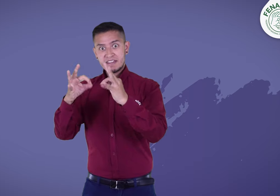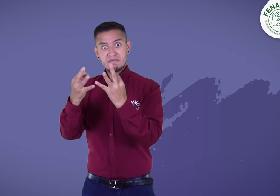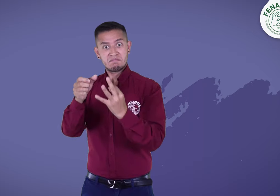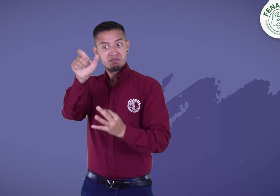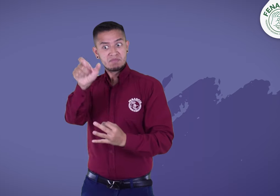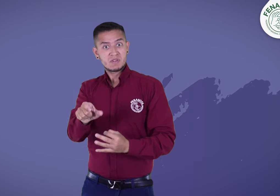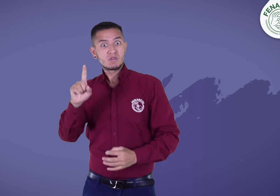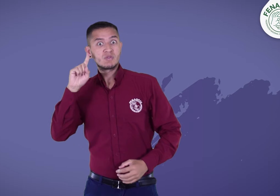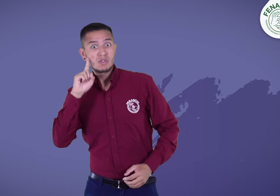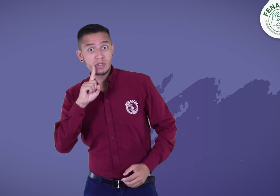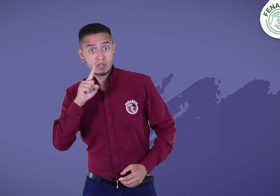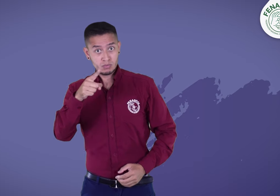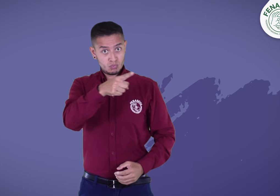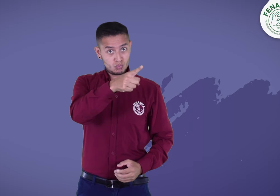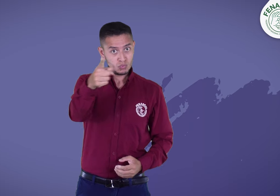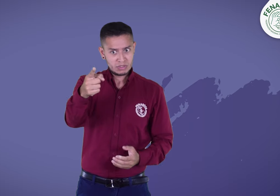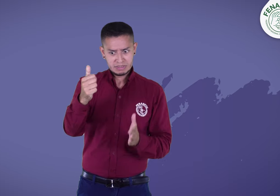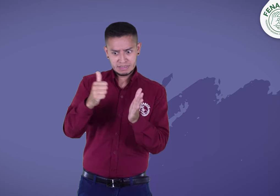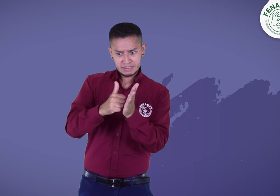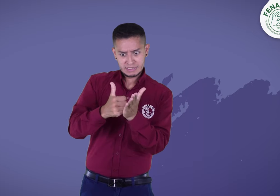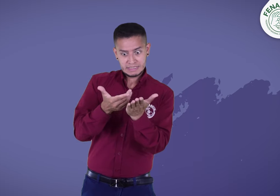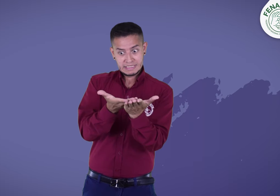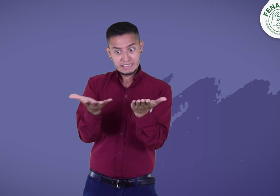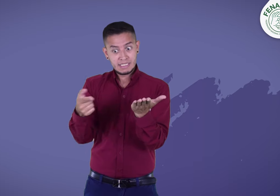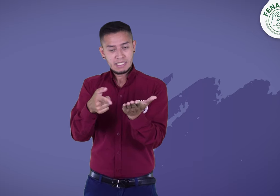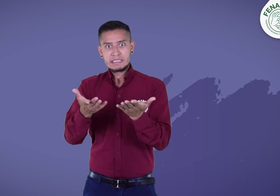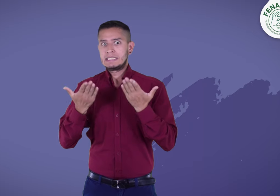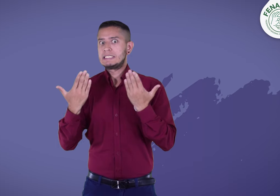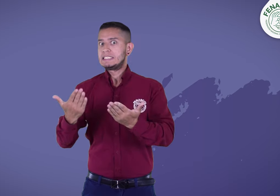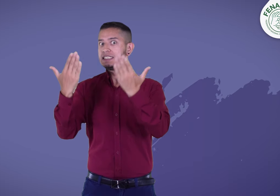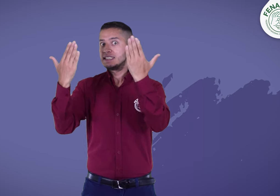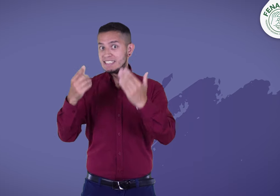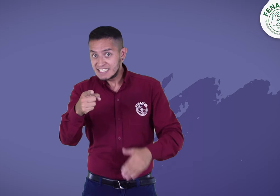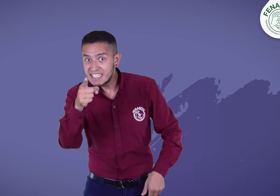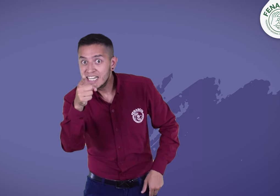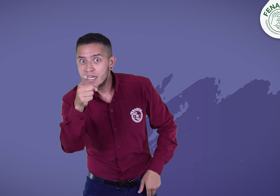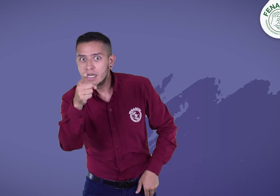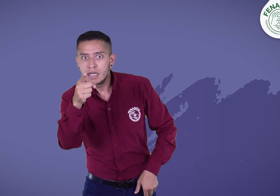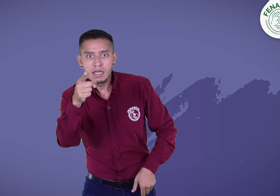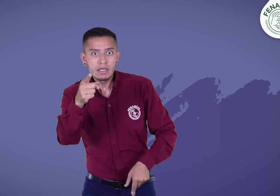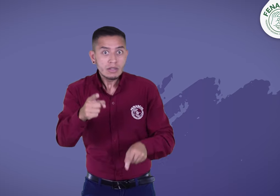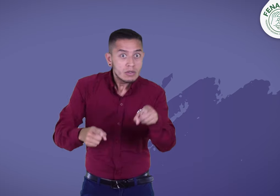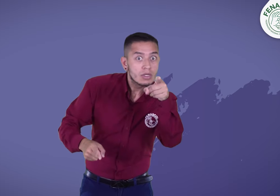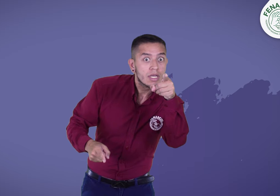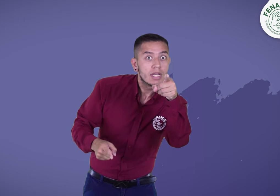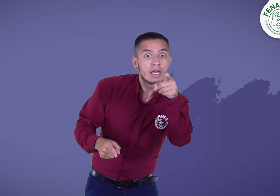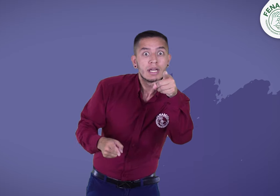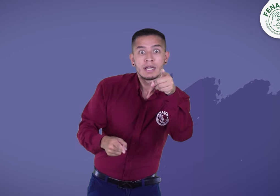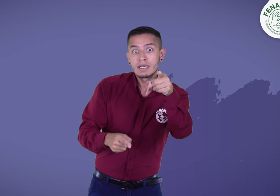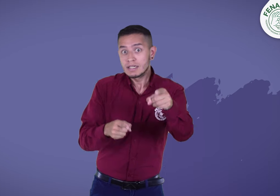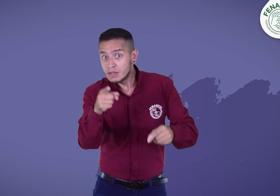¿Tienes un familiar sordo y crees que los materiales serían útiles? ¿Y tú? ¿Y tú? ¿Y tú?